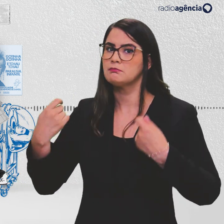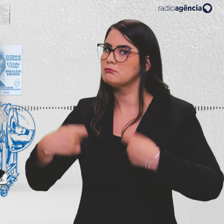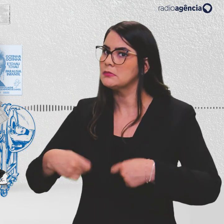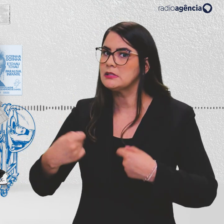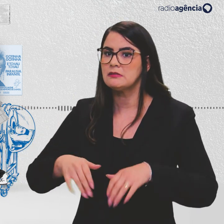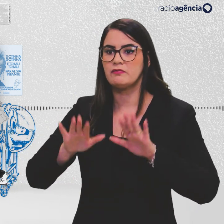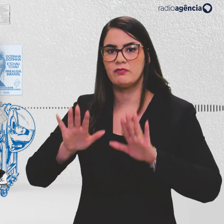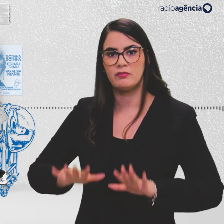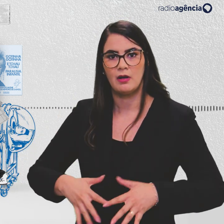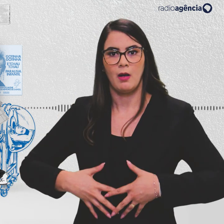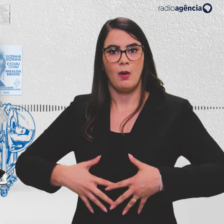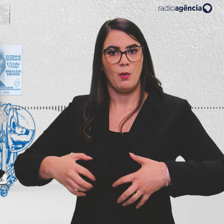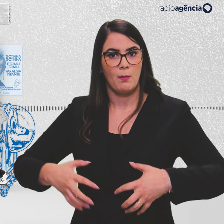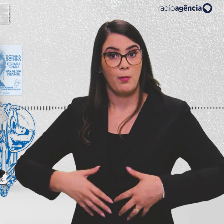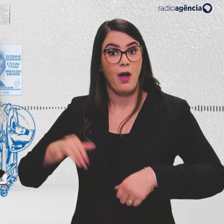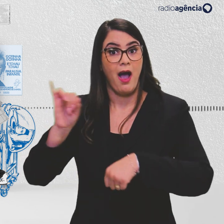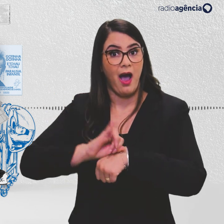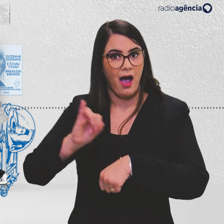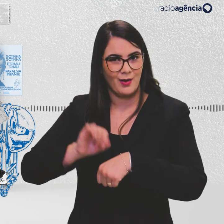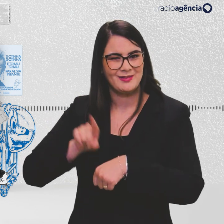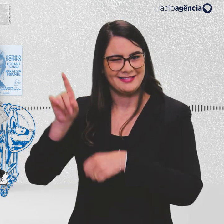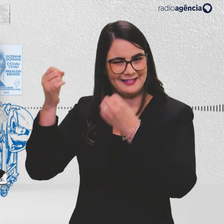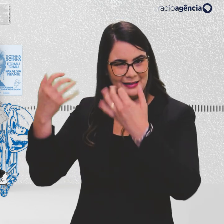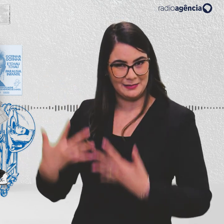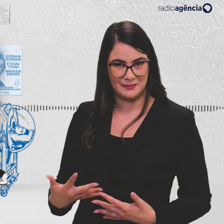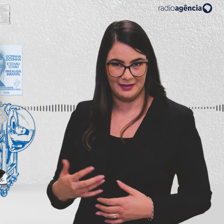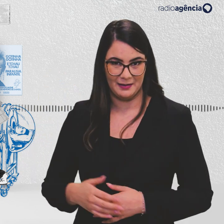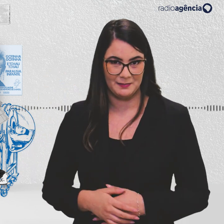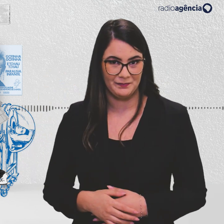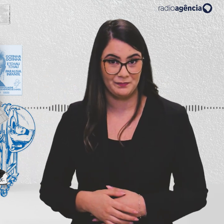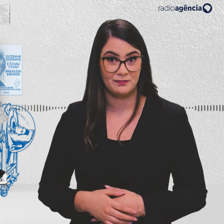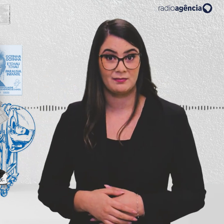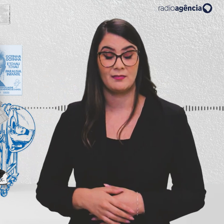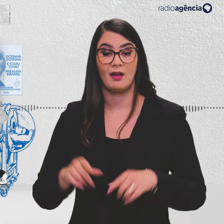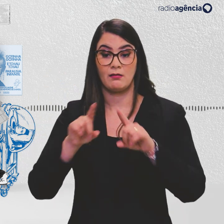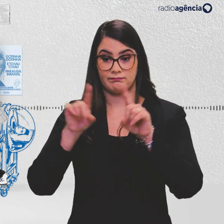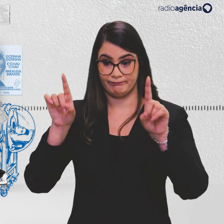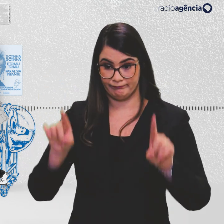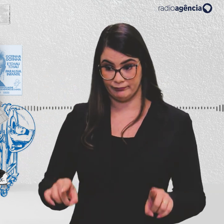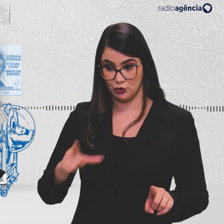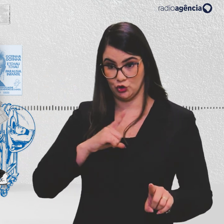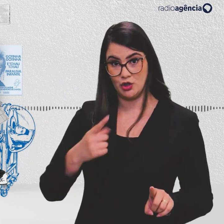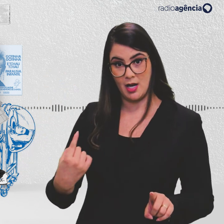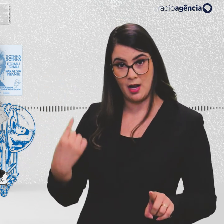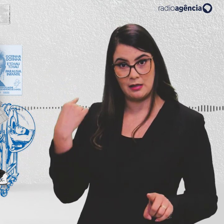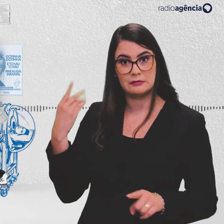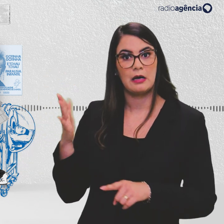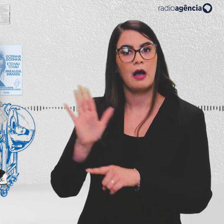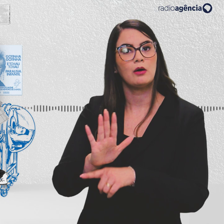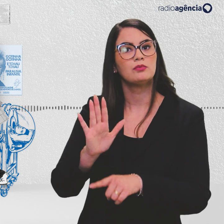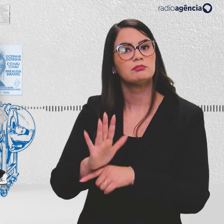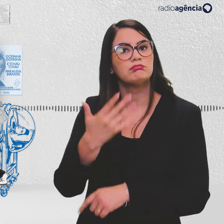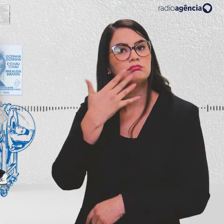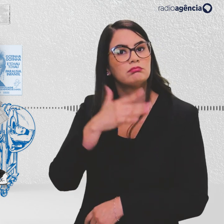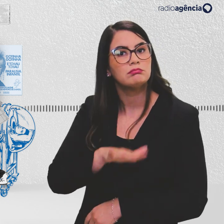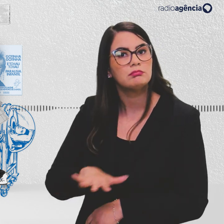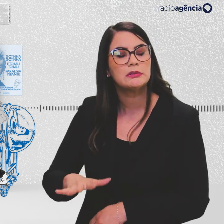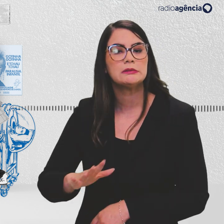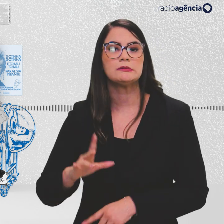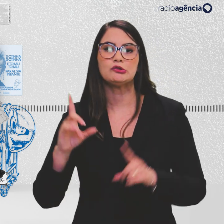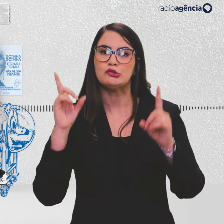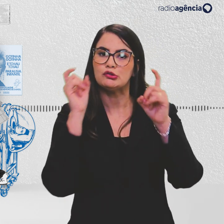ficar no pulmão de aço, que Helena fala no seu depoimento. Um equipamento que existia na época para ajudar as crianças com